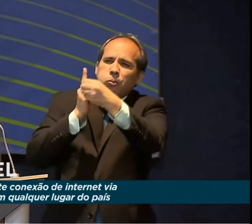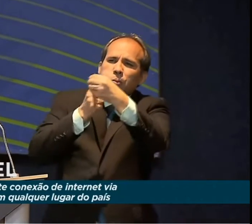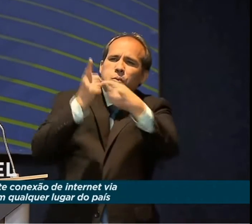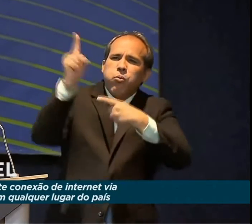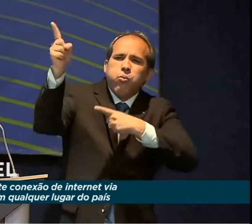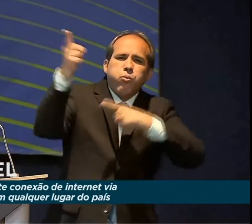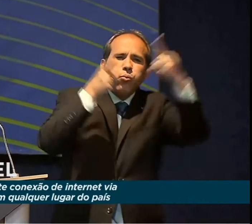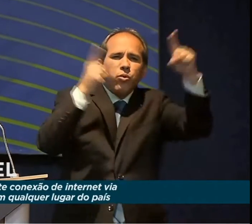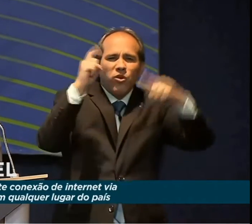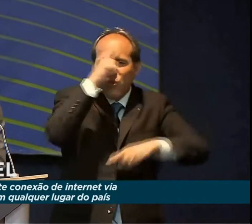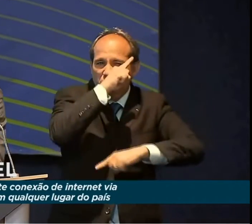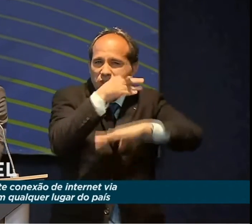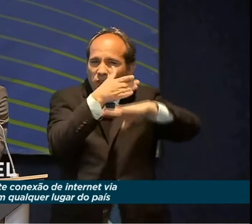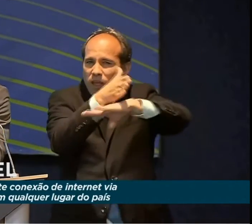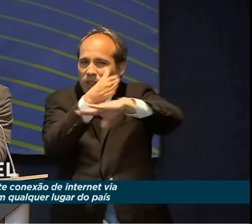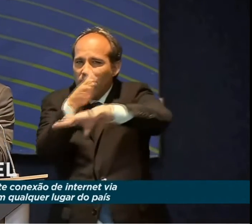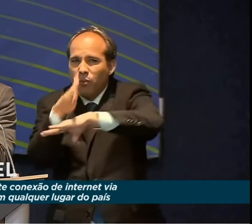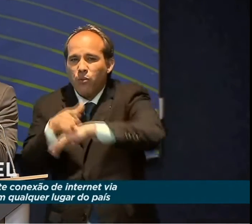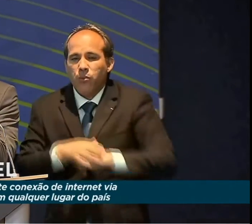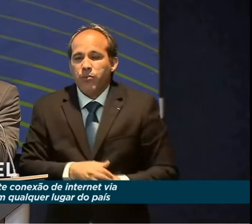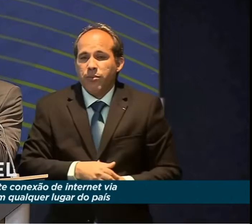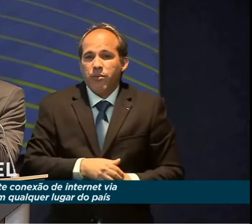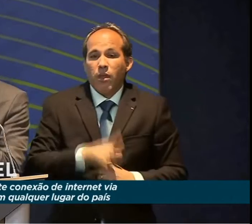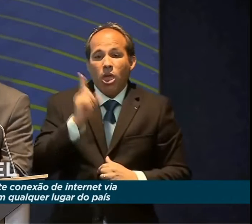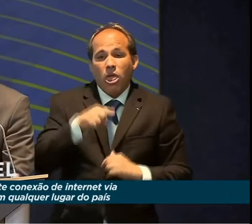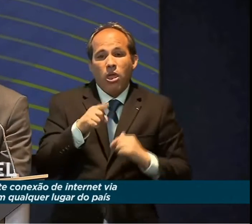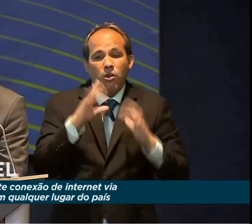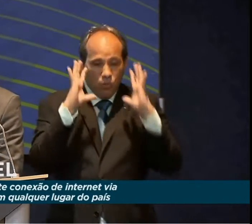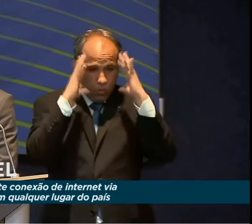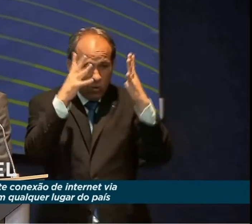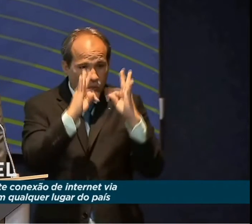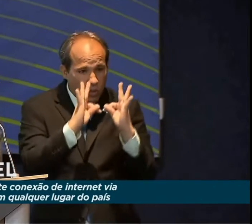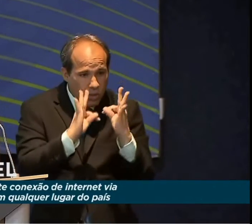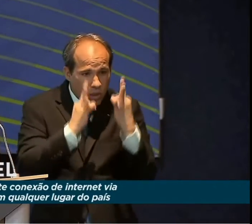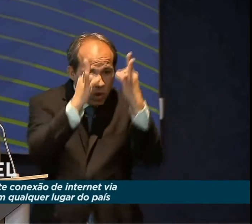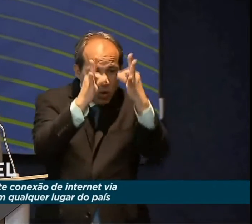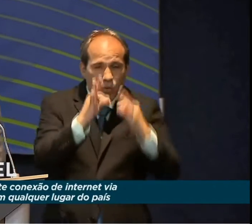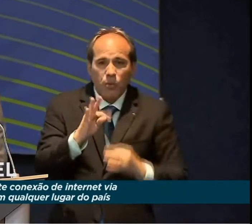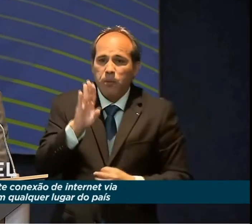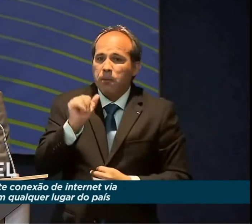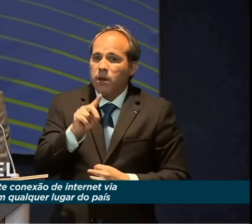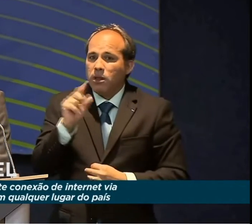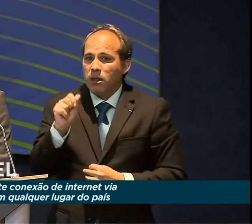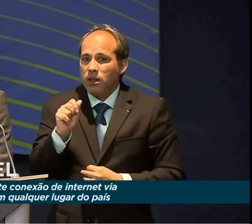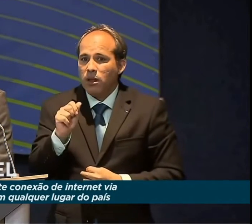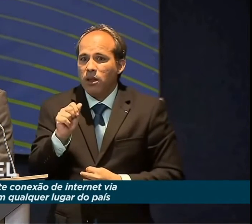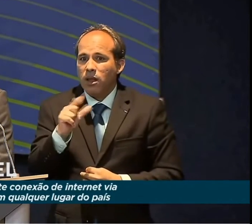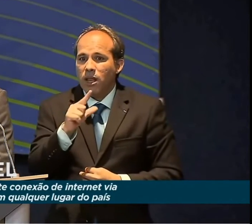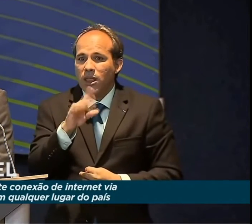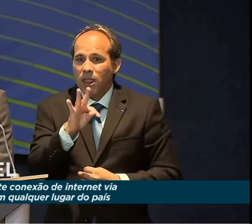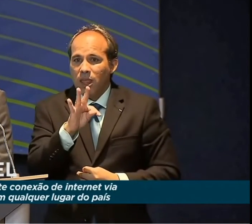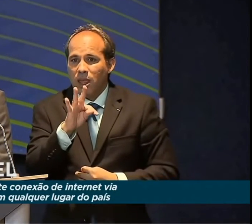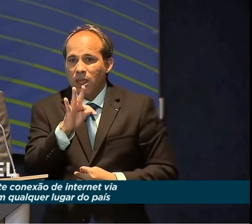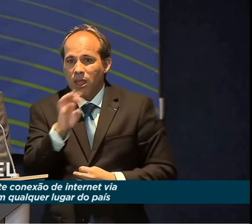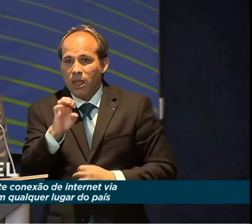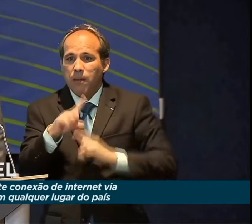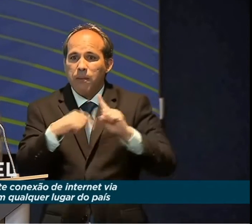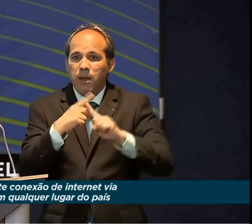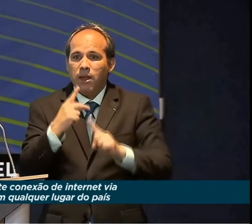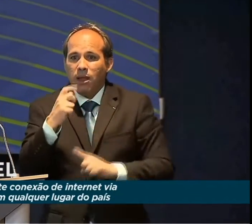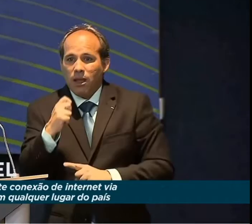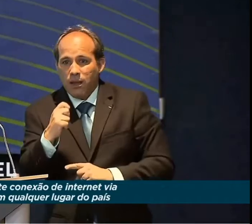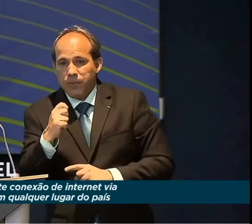Então a solução tecnológica híbrida, utilização da banda CA com o LTE e pode ser